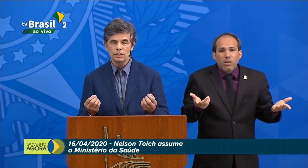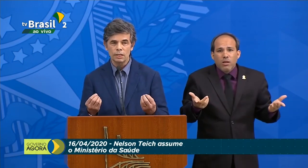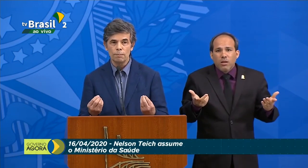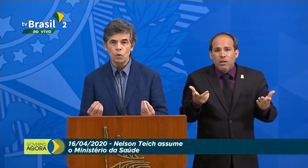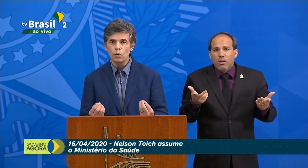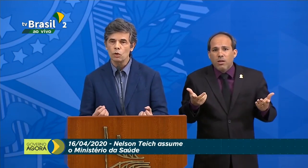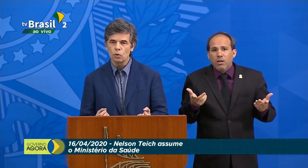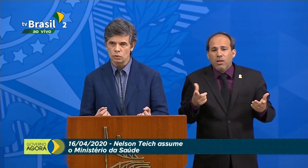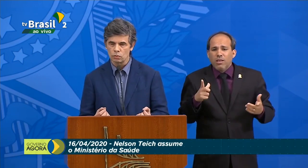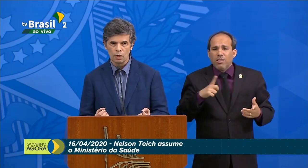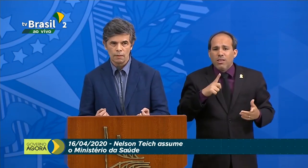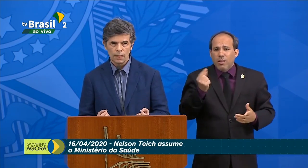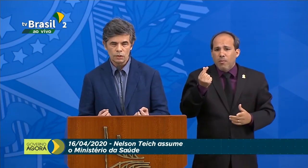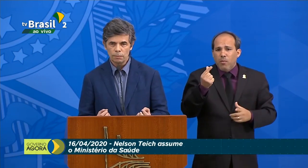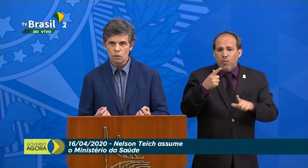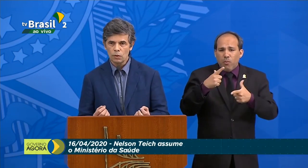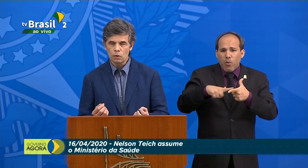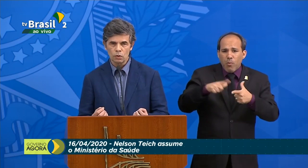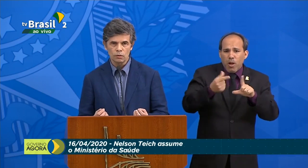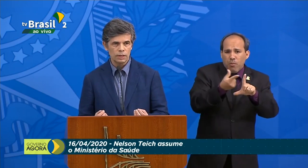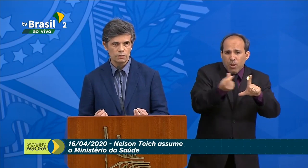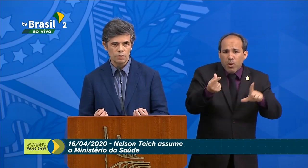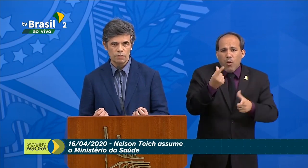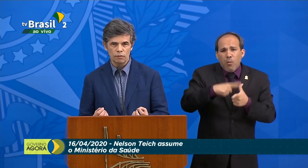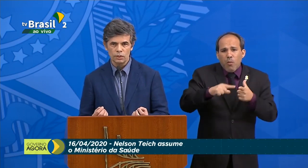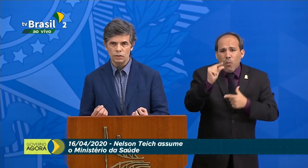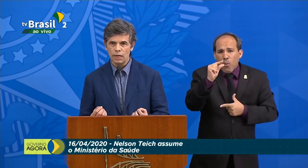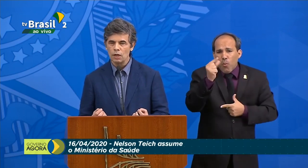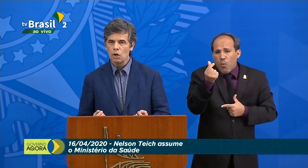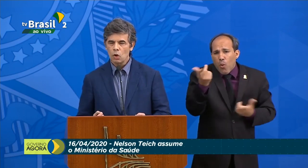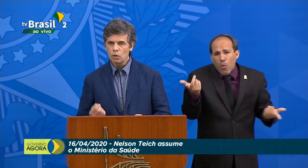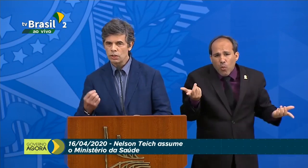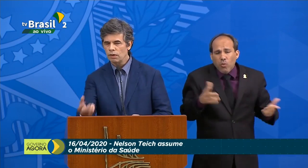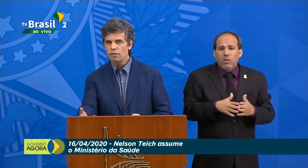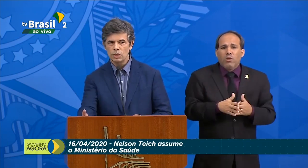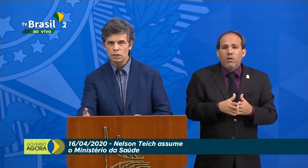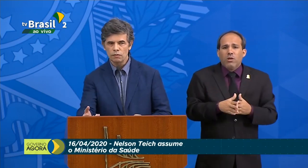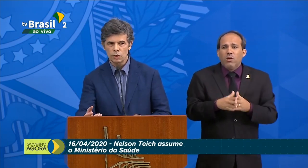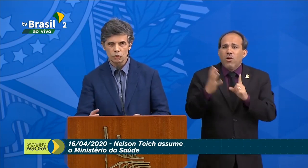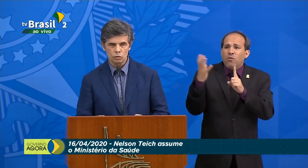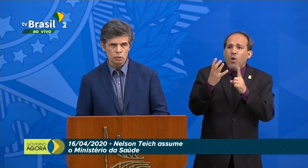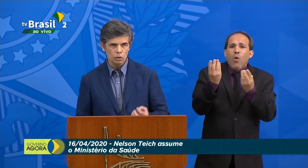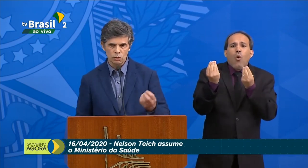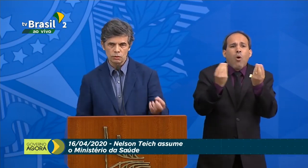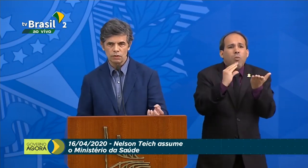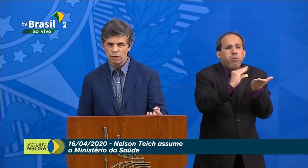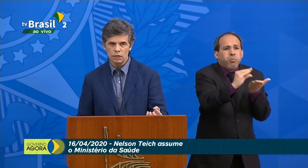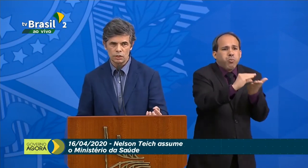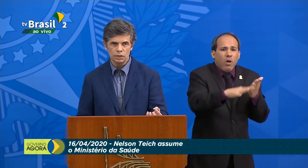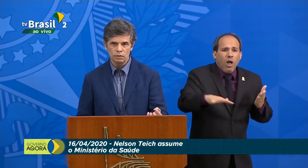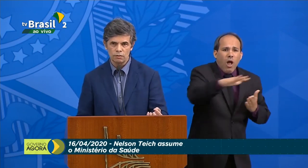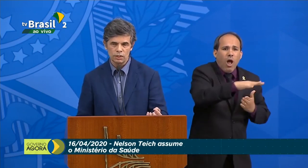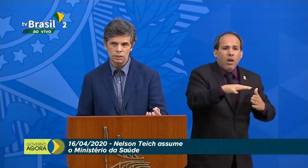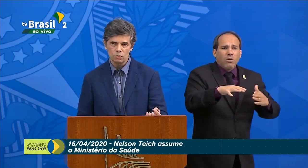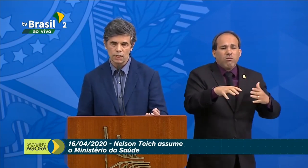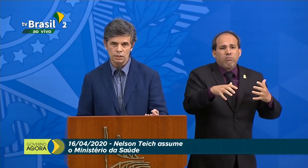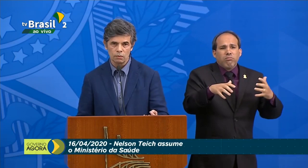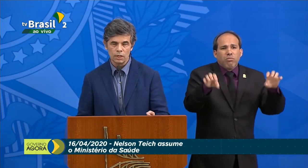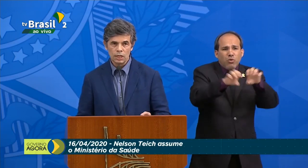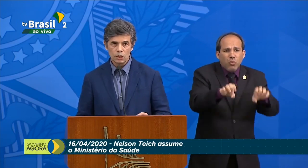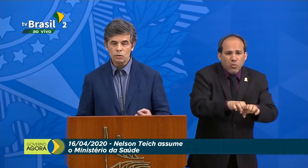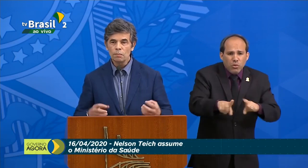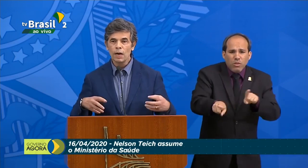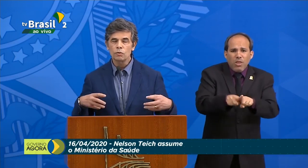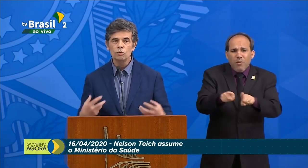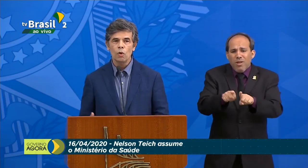economia aqui, você tem pouco recurso. Esse pouco recurso vai influenciar quanto você vai investir em infraestrutura, quanto você vai investir em